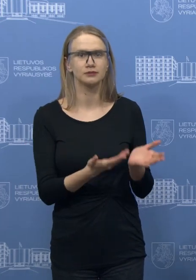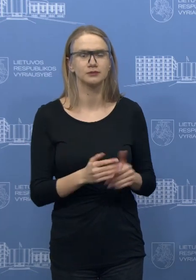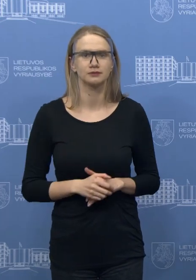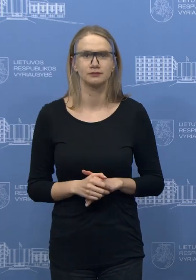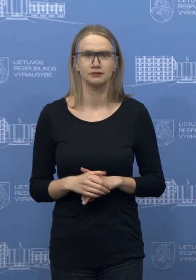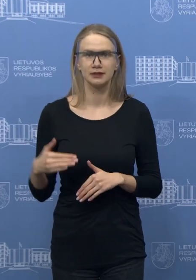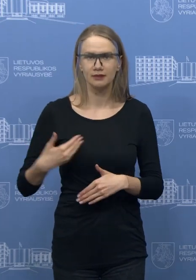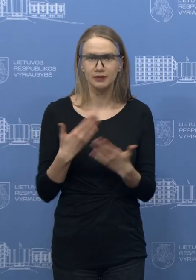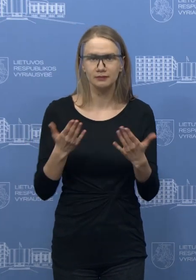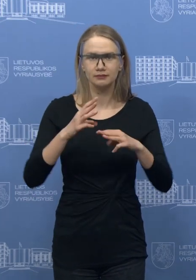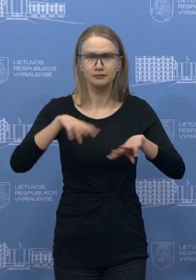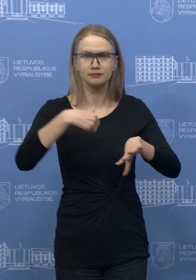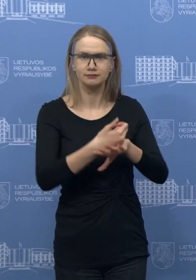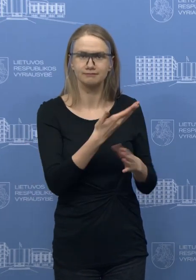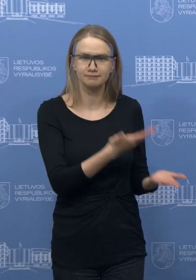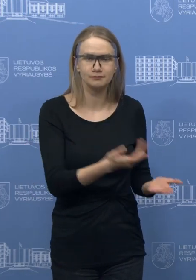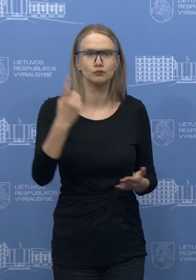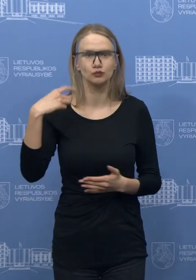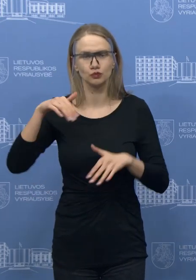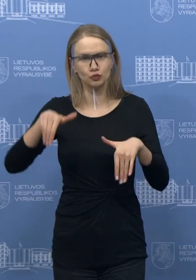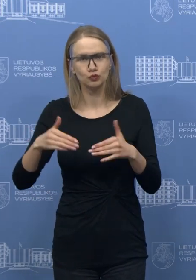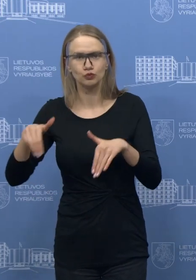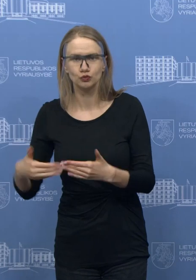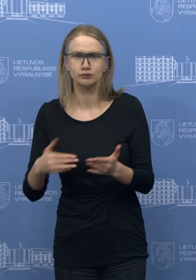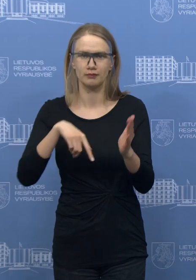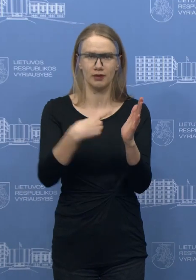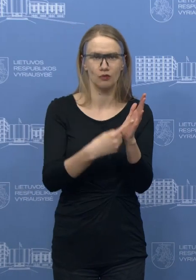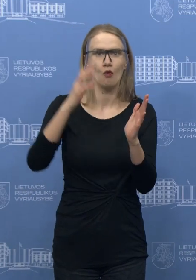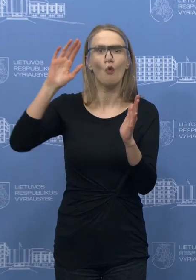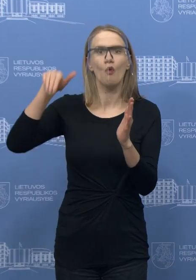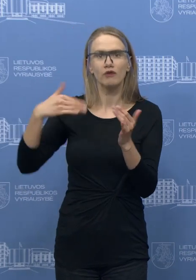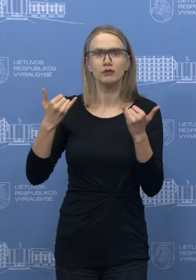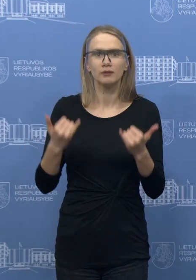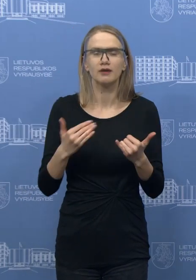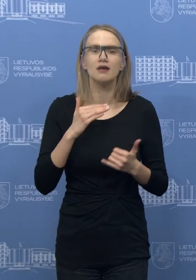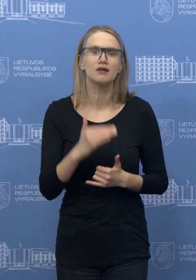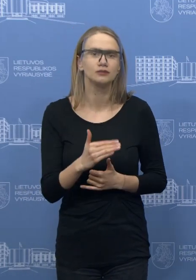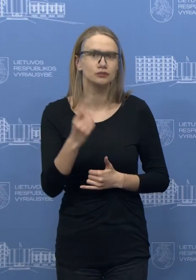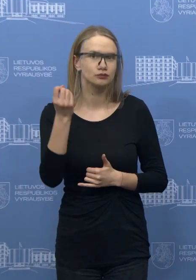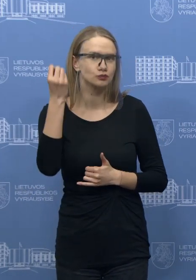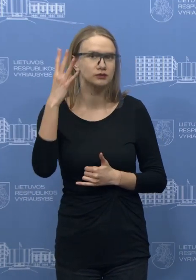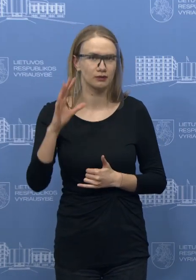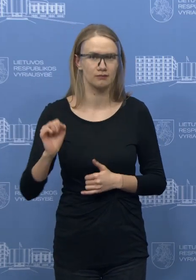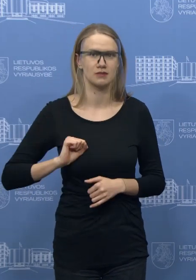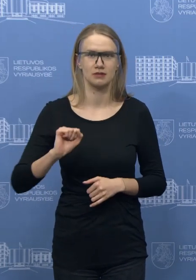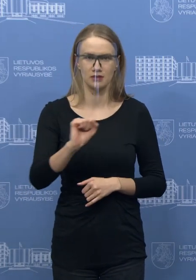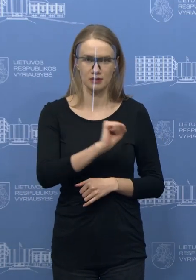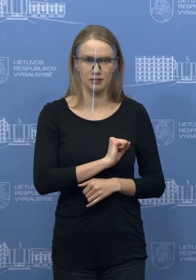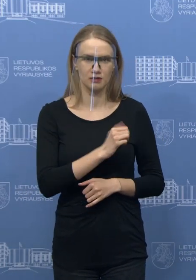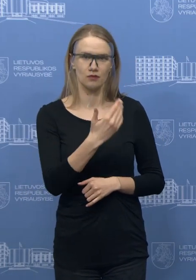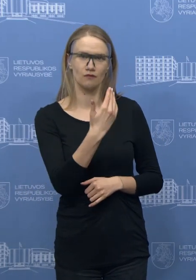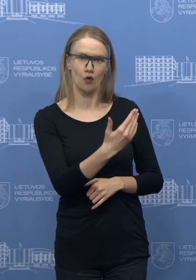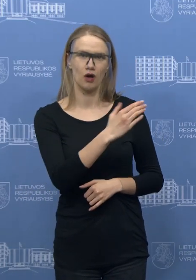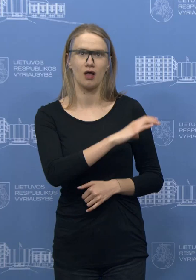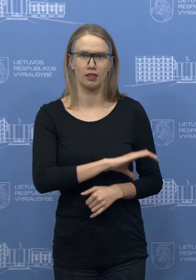Dėkui, gyvi, premierė. Pirmiausia, norėčiau dėl kelių dalykų pasitikslinti, o vėliau seks ir klausimas, tai dėl medikų algų. Kiek biudžet